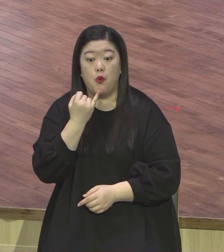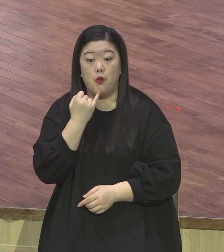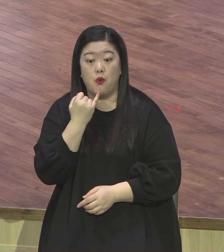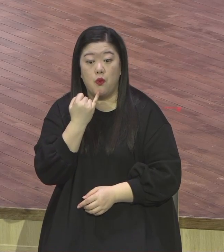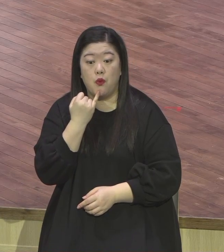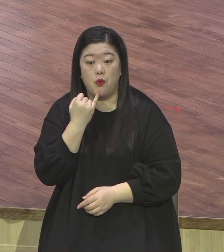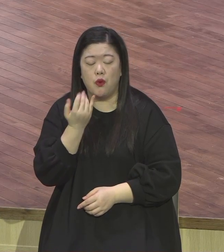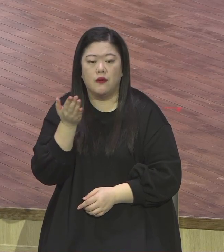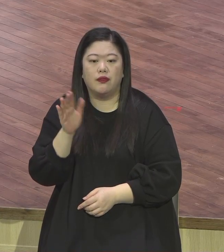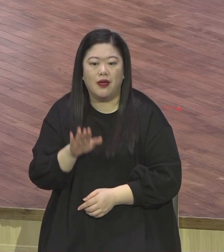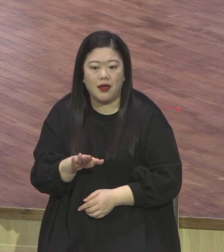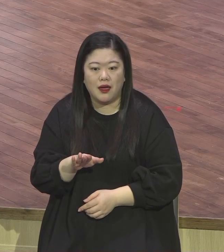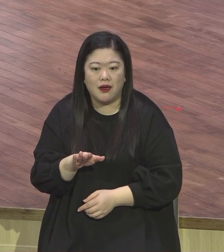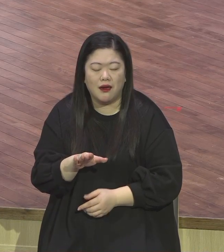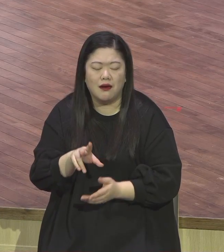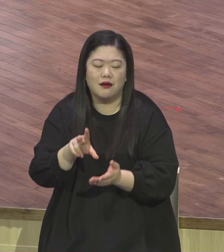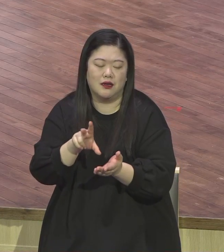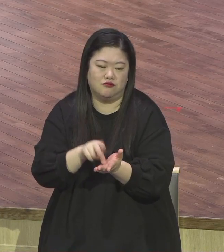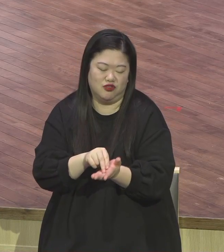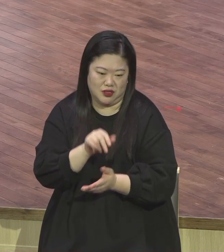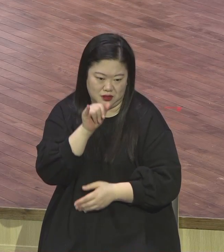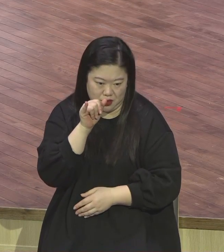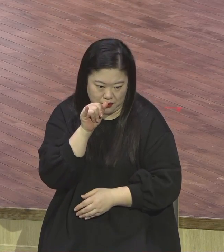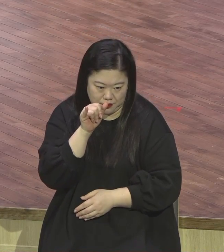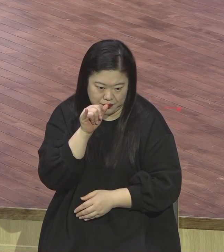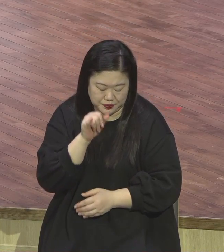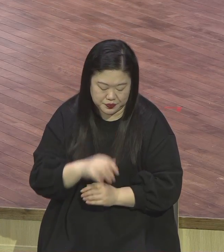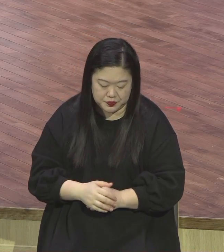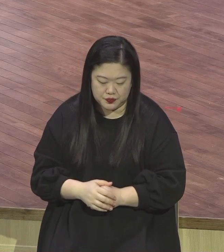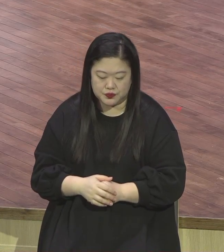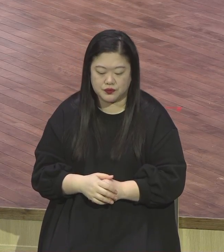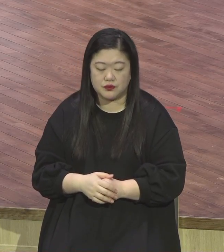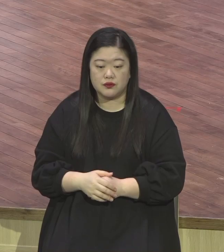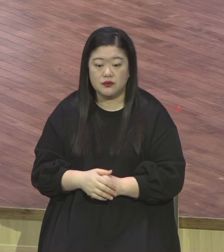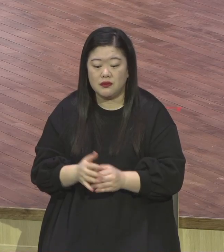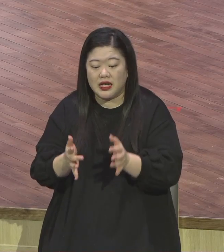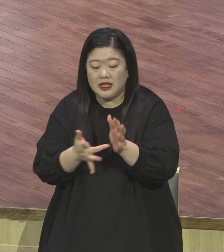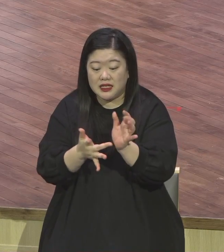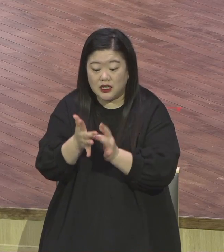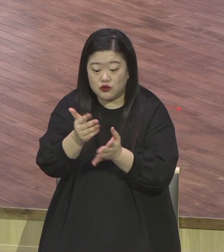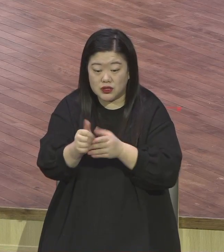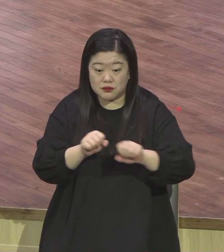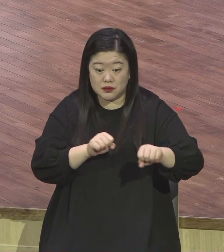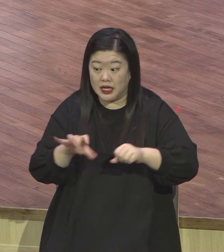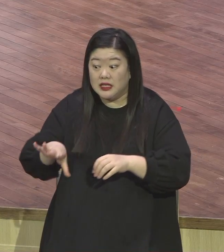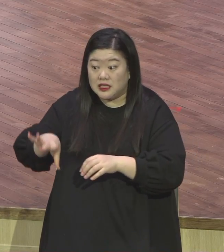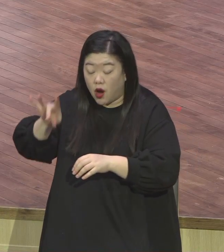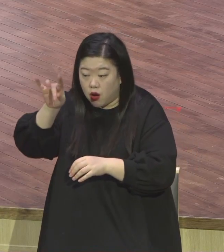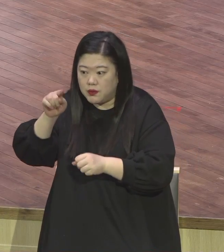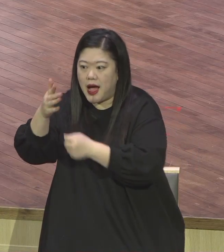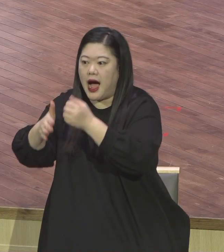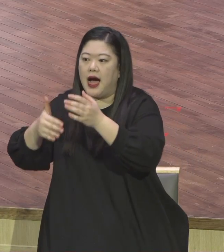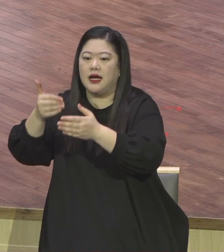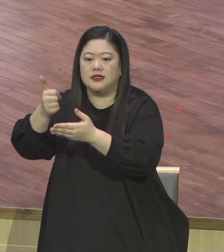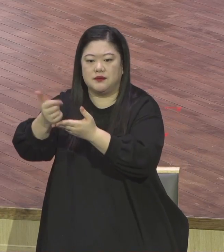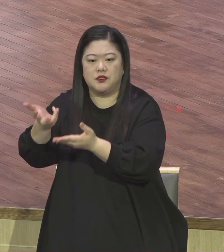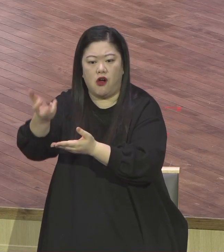당시 예수님 당시에는 이 제도가 변질이 돼가 처음에는 안 그랬는데 이게 자꾸 변질이 돼가 어떻게 변질이 돼